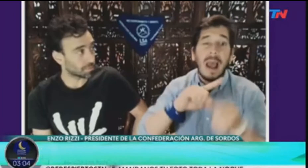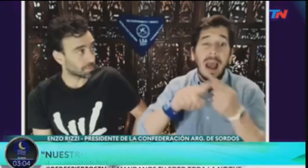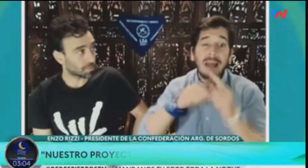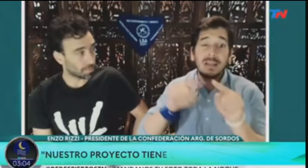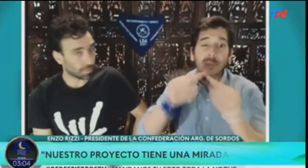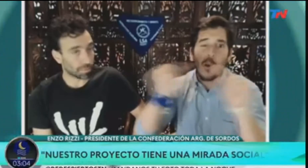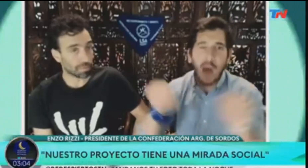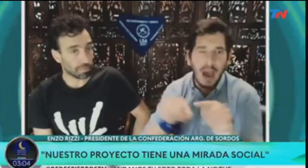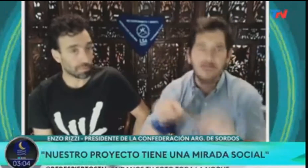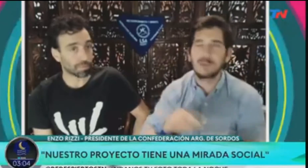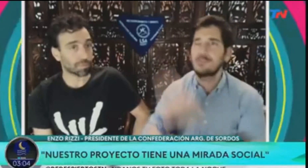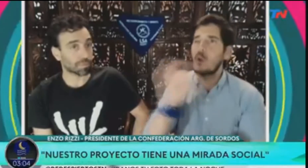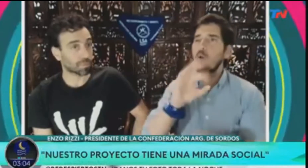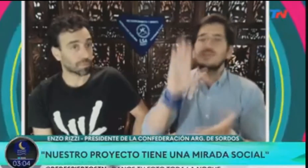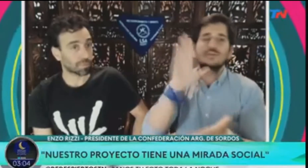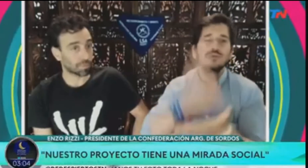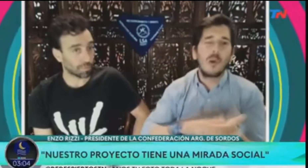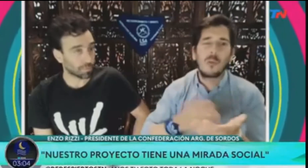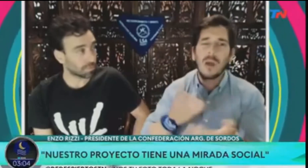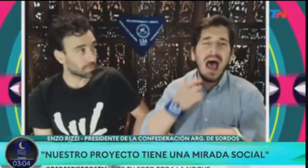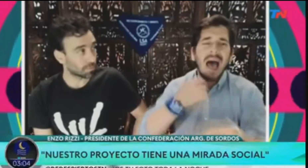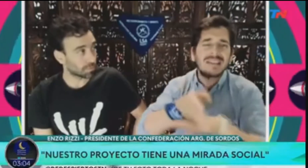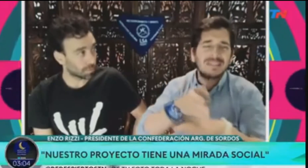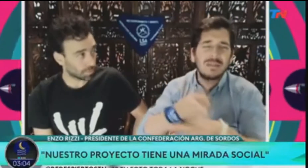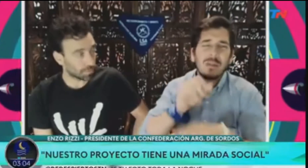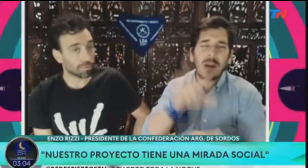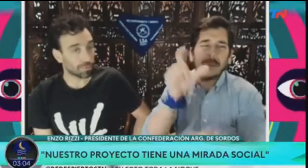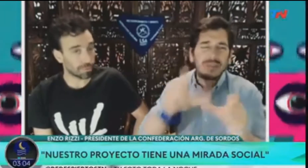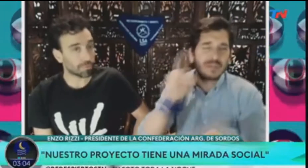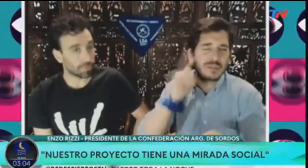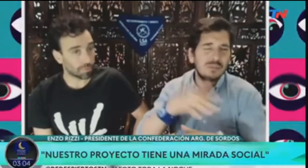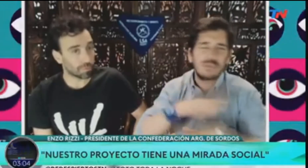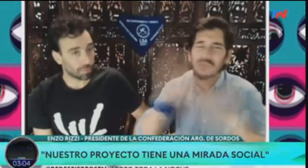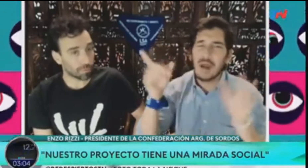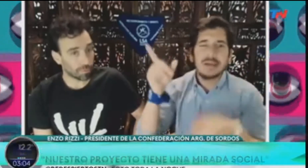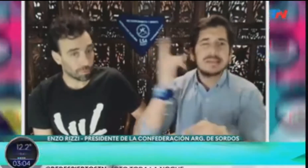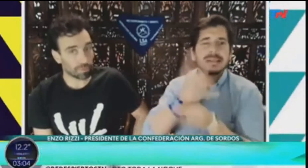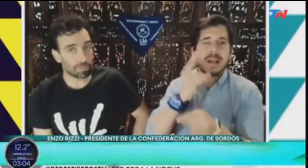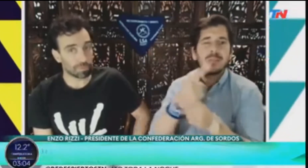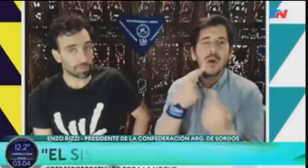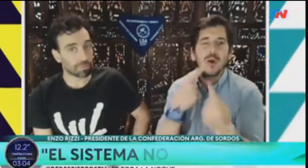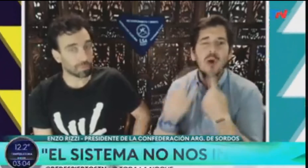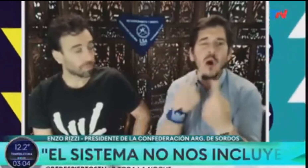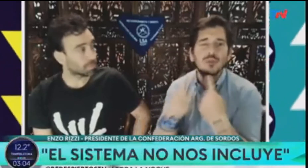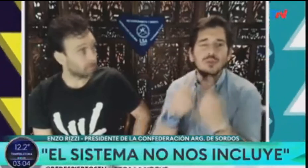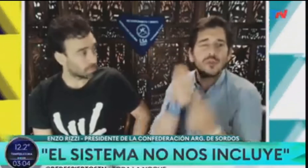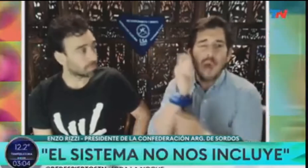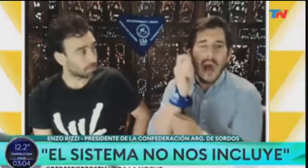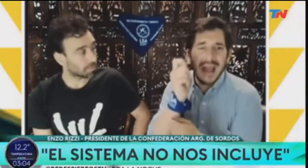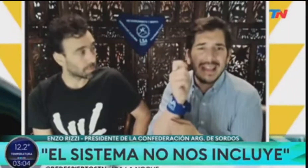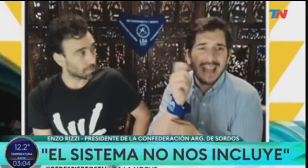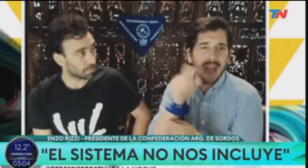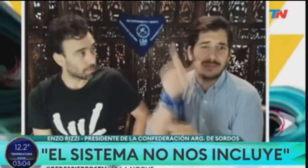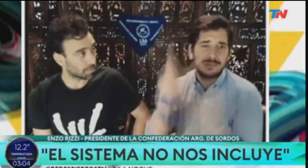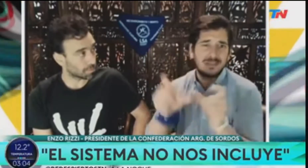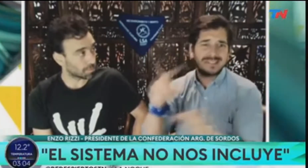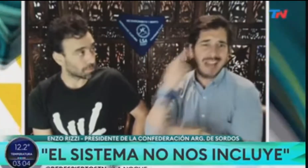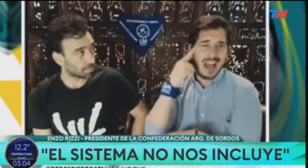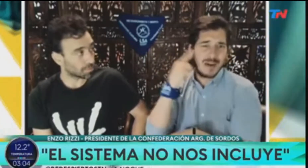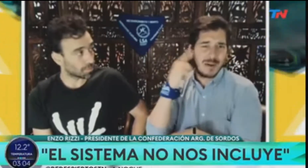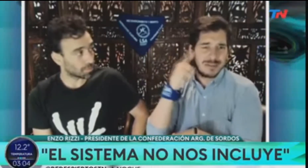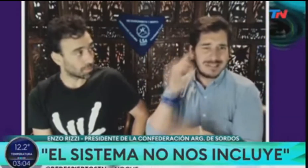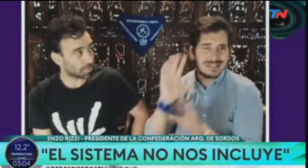En Argentina, distintas cuestiones relacionadas a la accesibilidad para personas sordas,